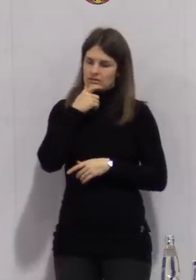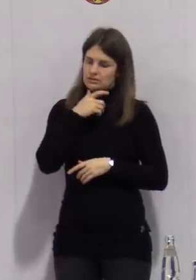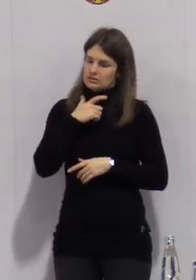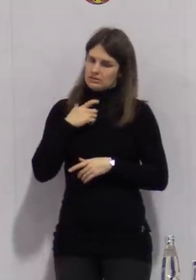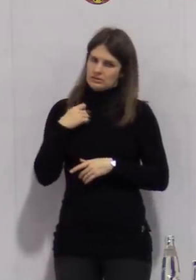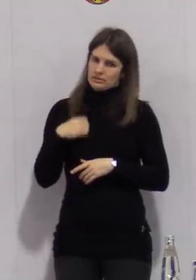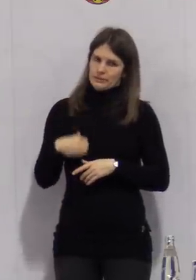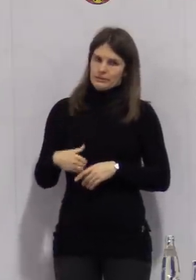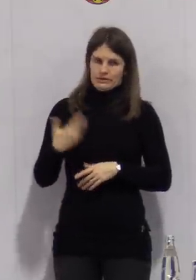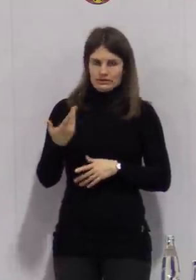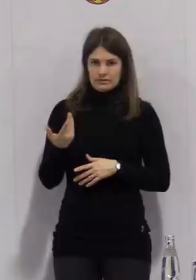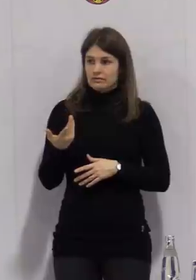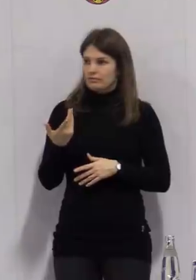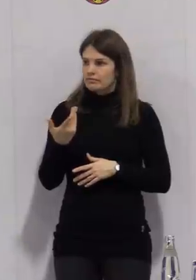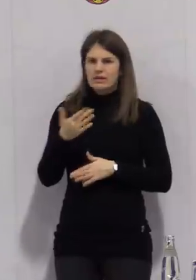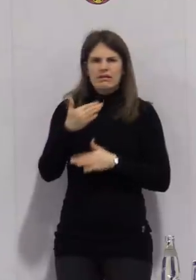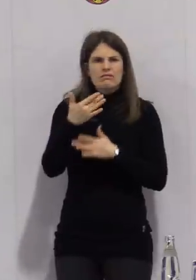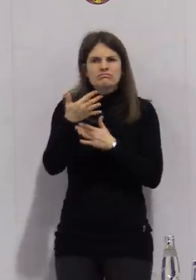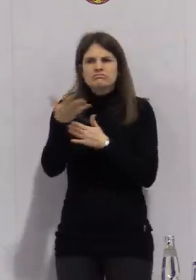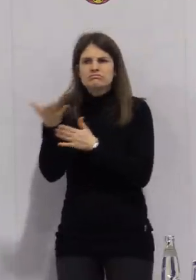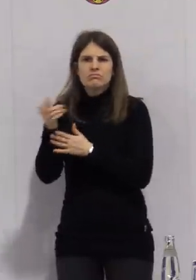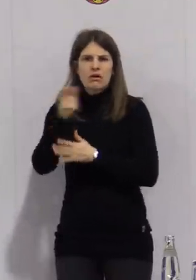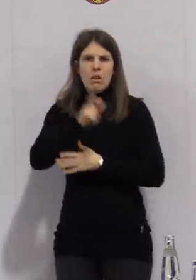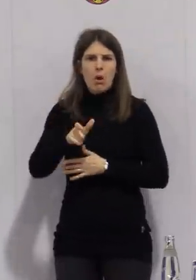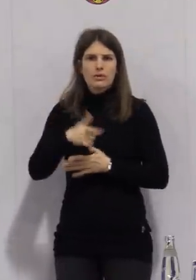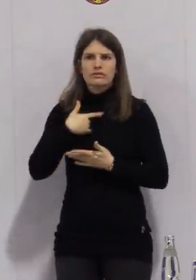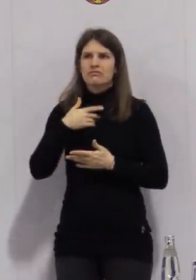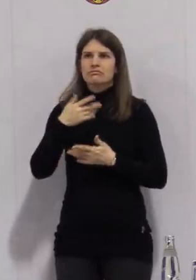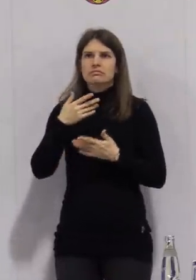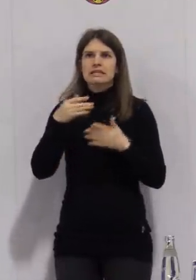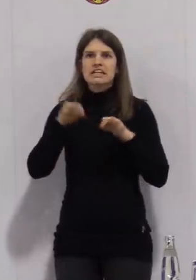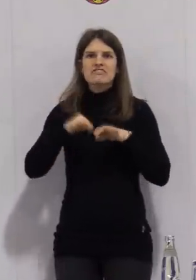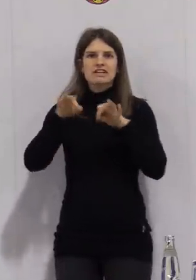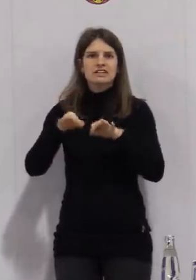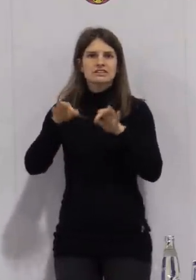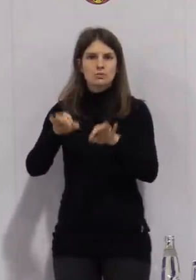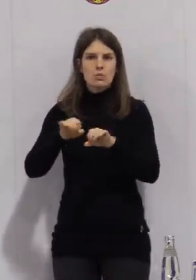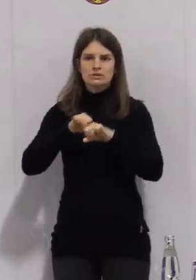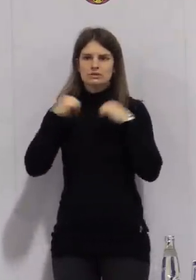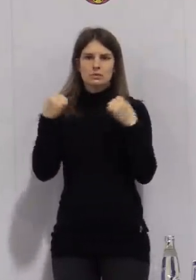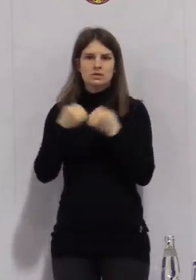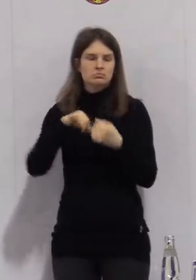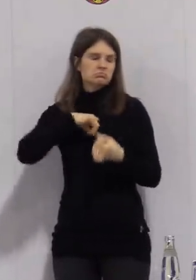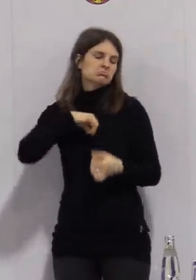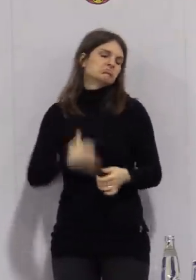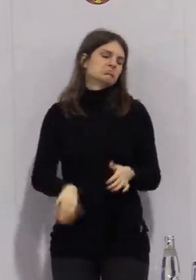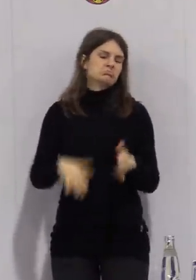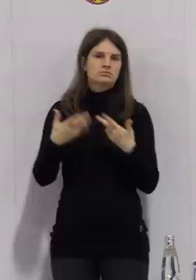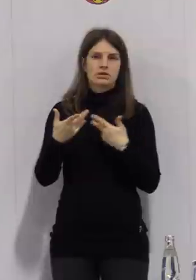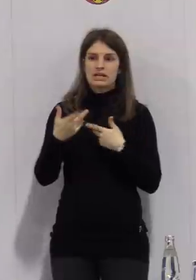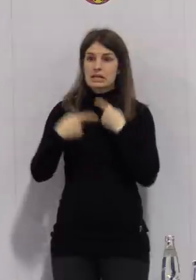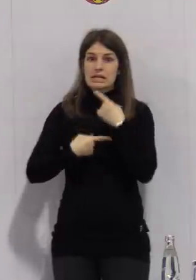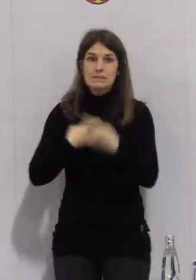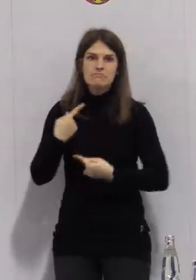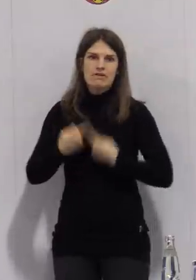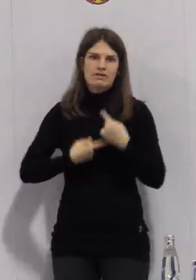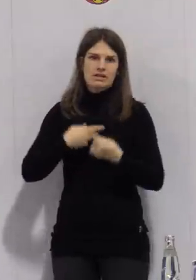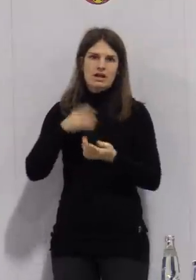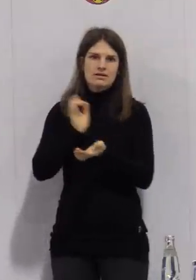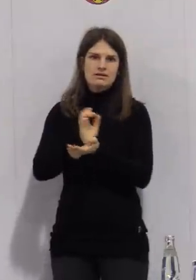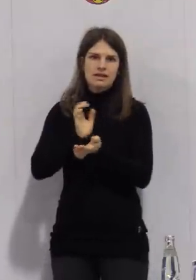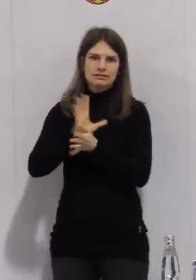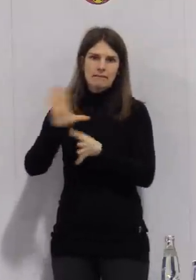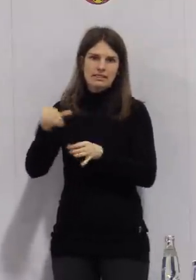Verständnis zur Infektionslage aufbringen oder mehr aufbringen, dann angesprochen werden darauf.